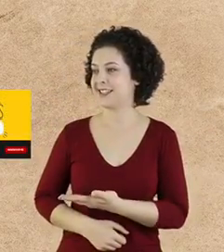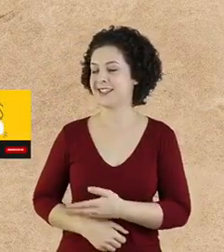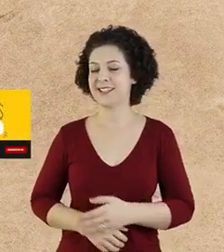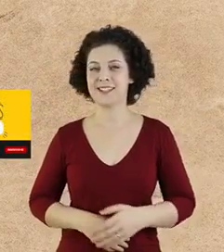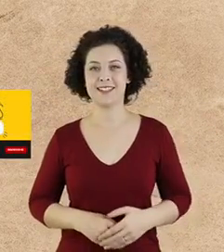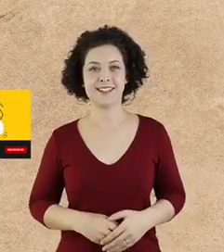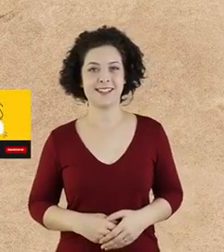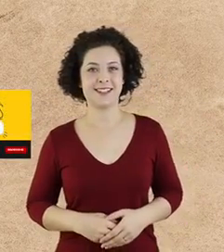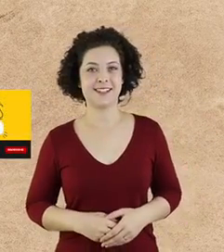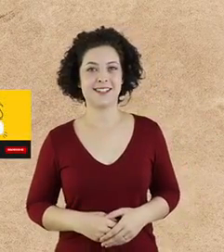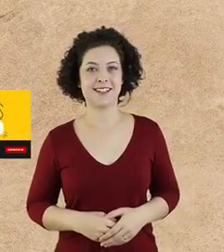Delas.